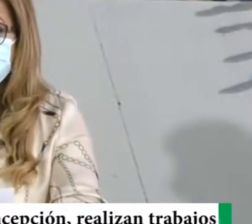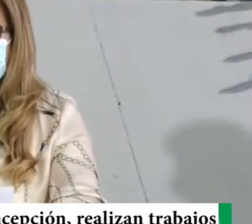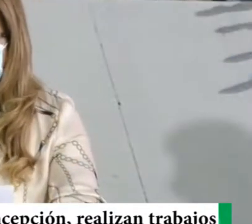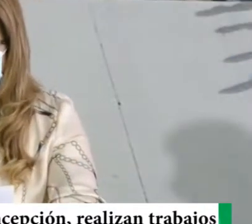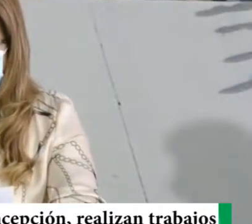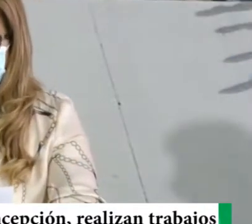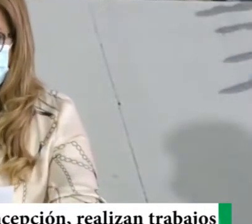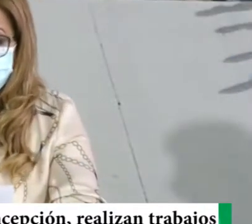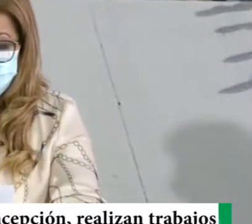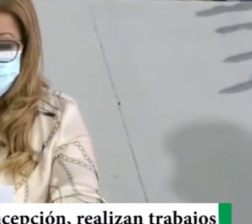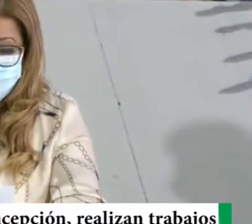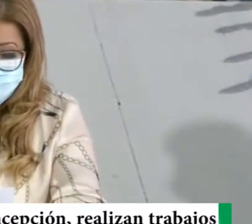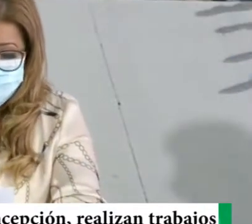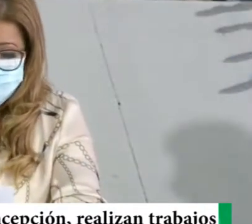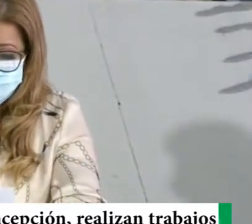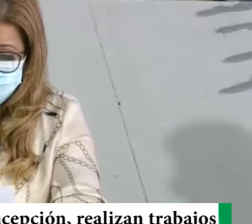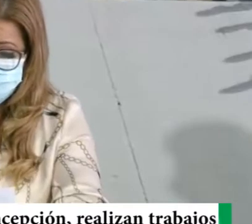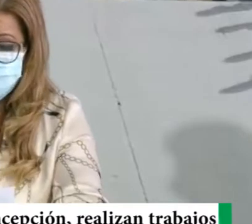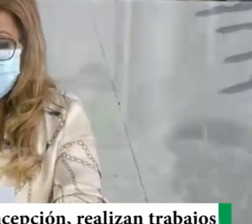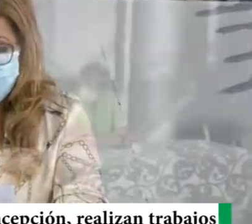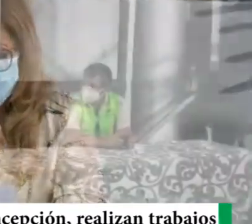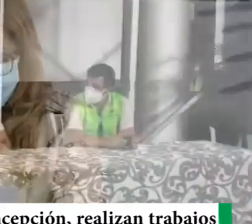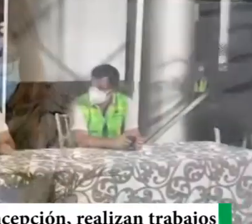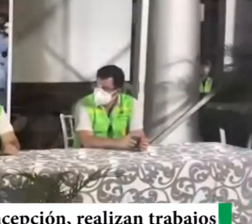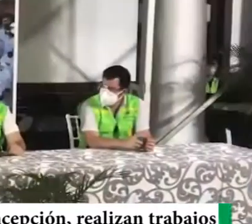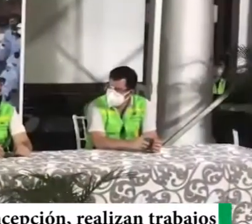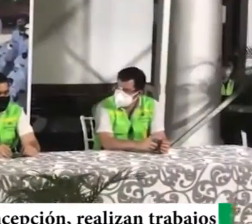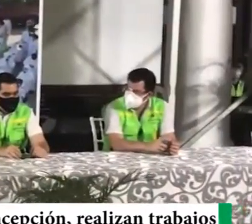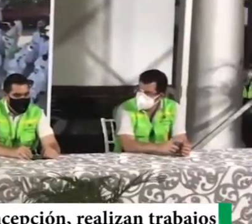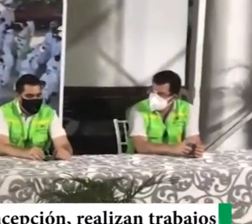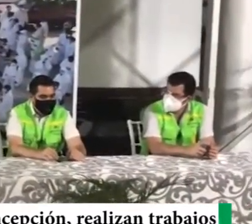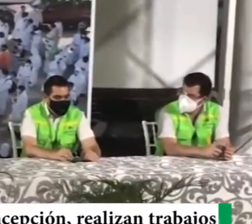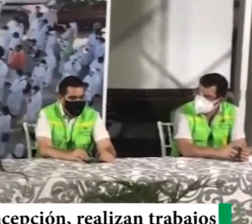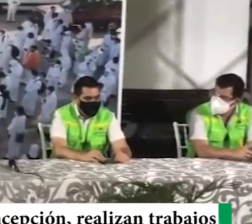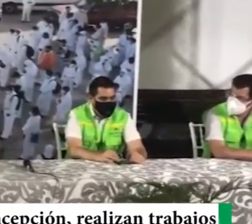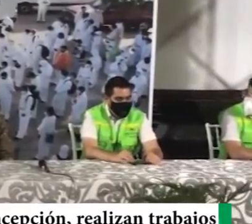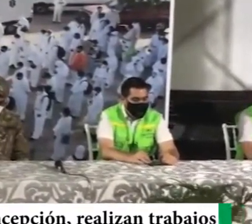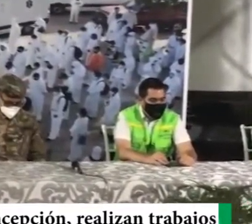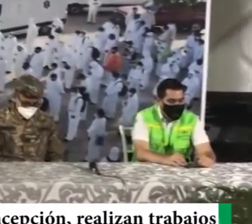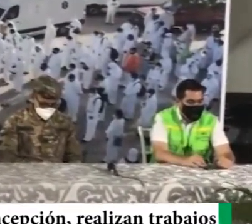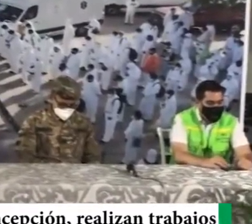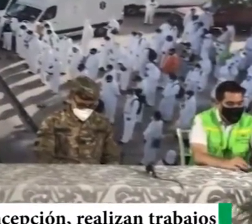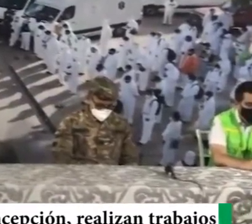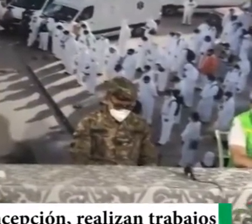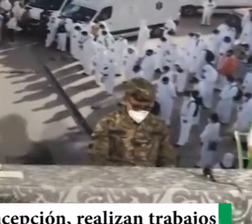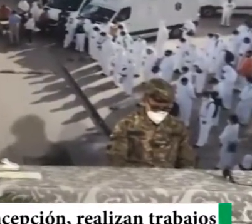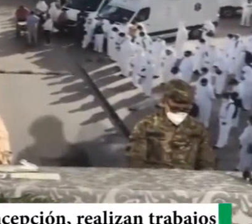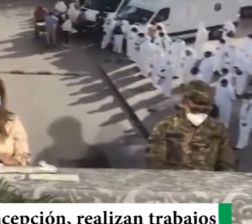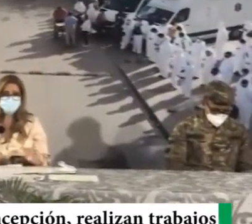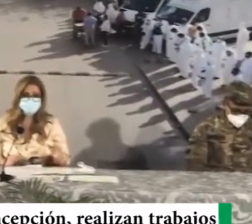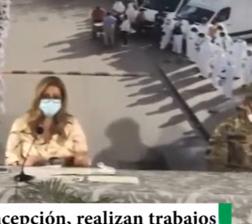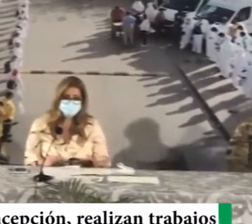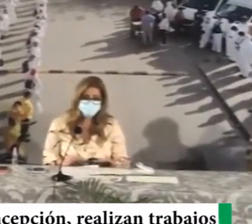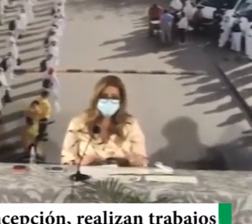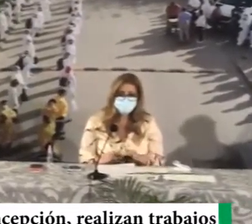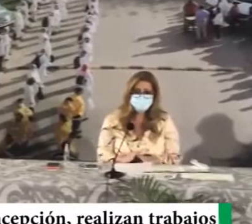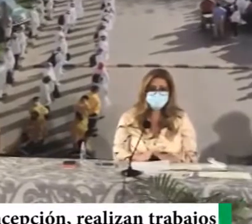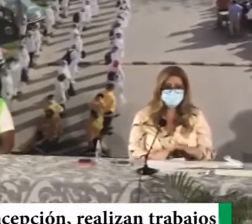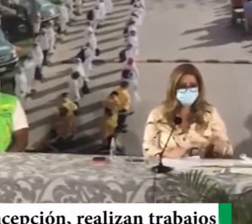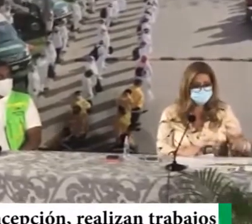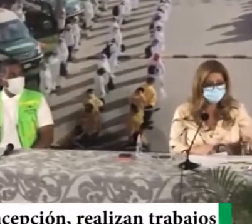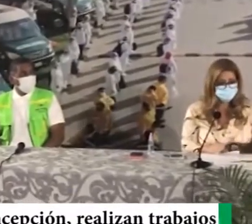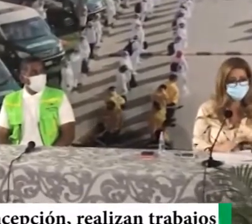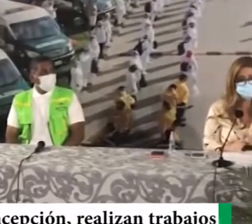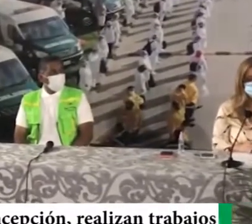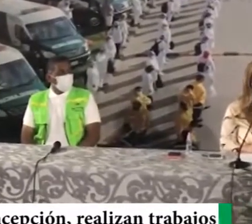75%, dio positivo, y del total, el 12.5%, resultaron confirmados, positivos,